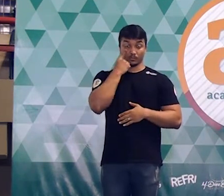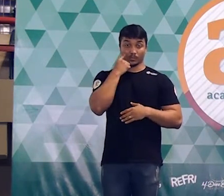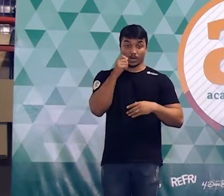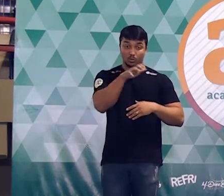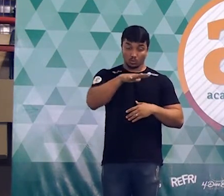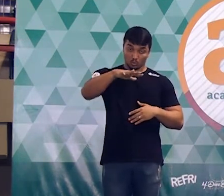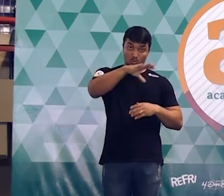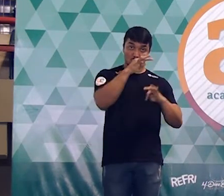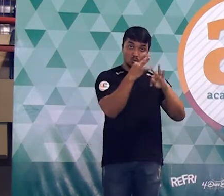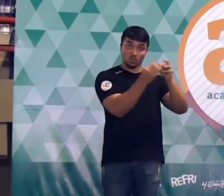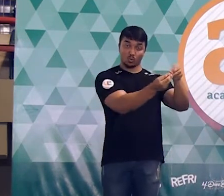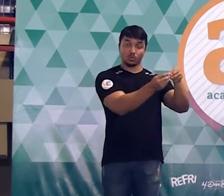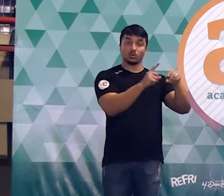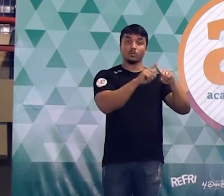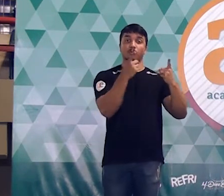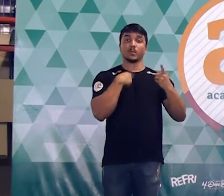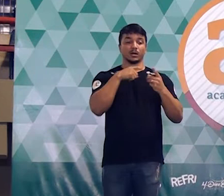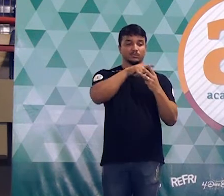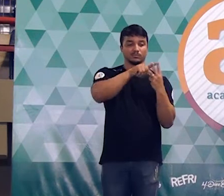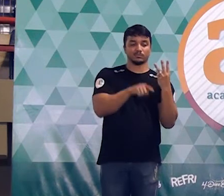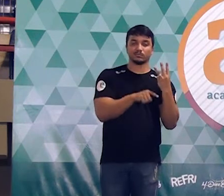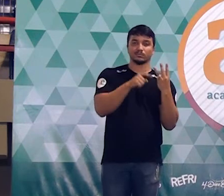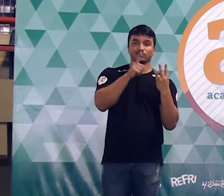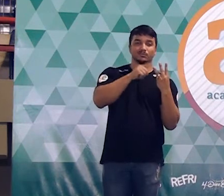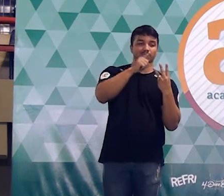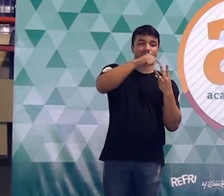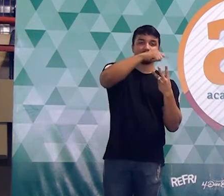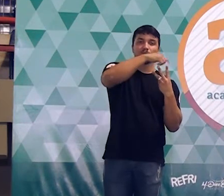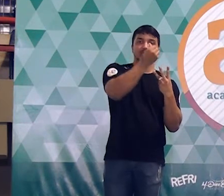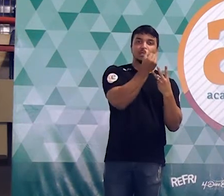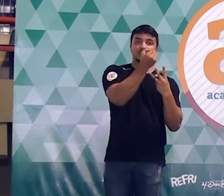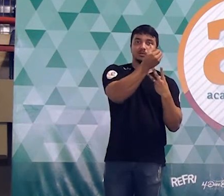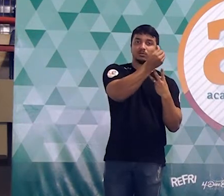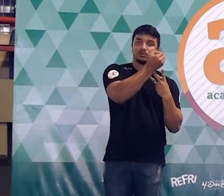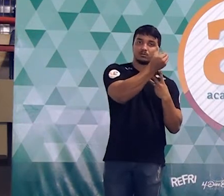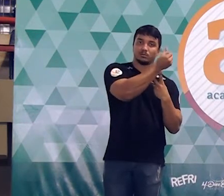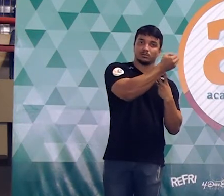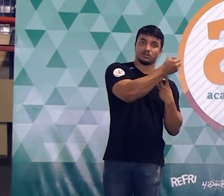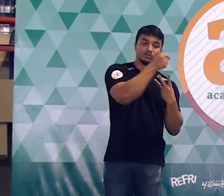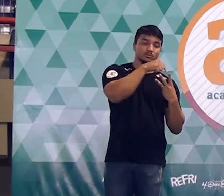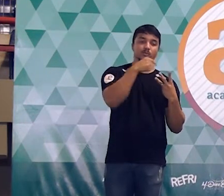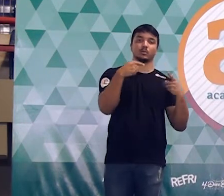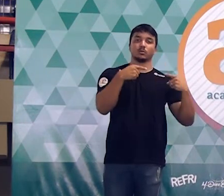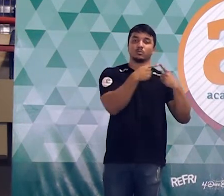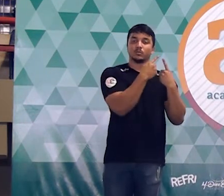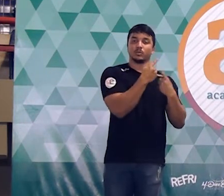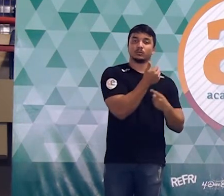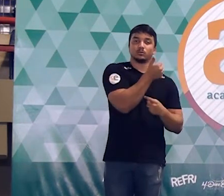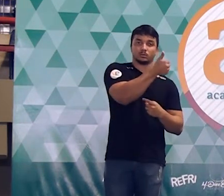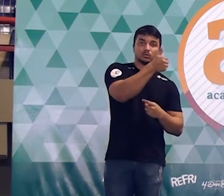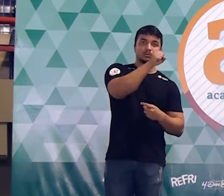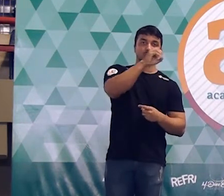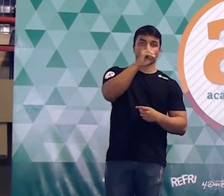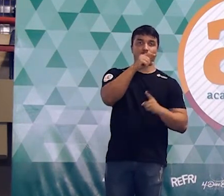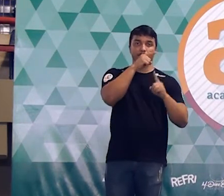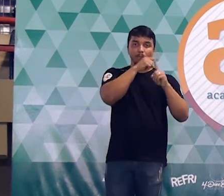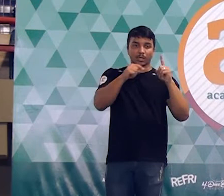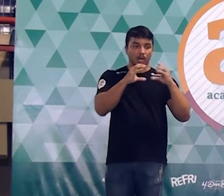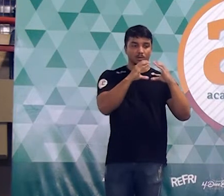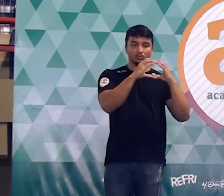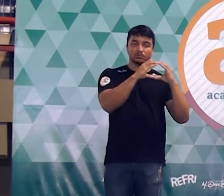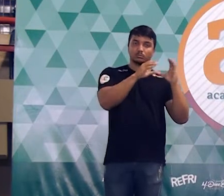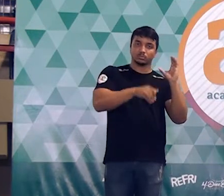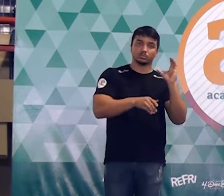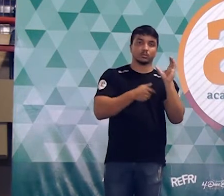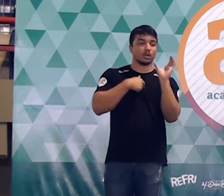círculo todo. Mas esses três setores, quando a gente soma, o que é que eles representam? Metade de um círculo. Se é para